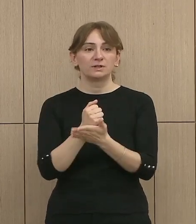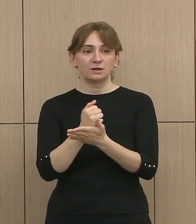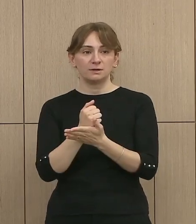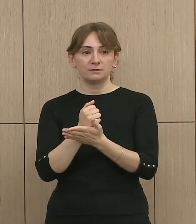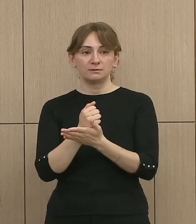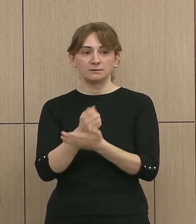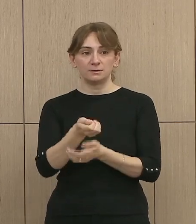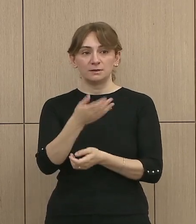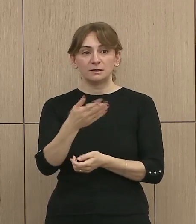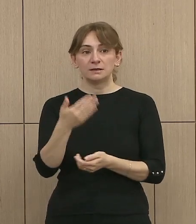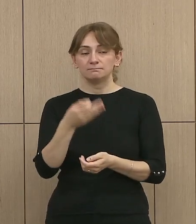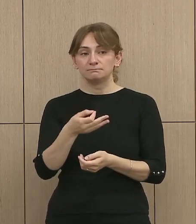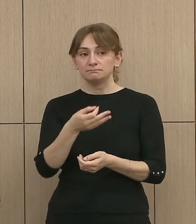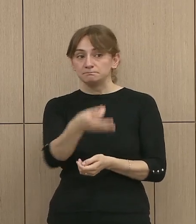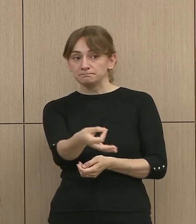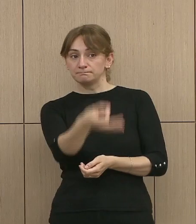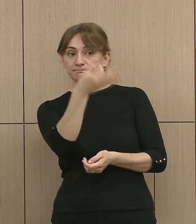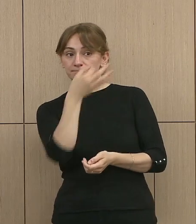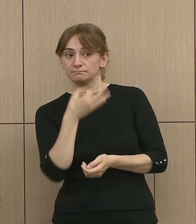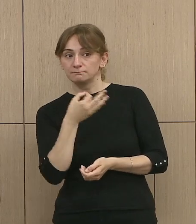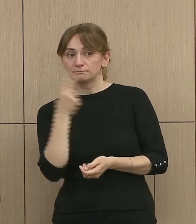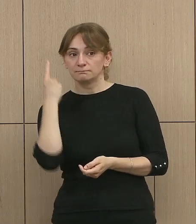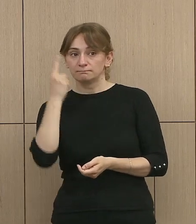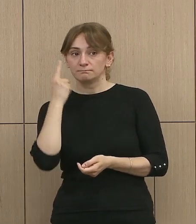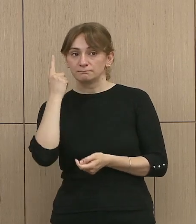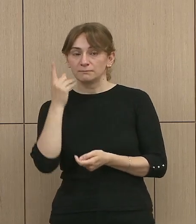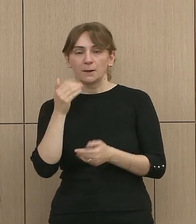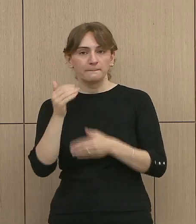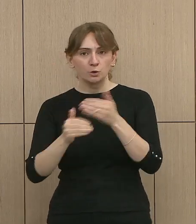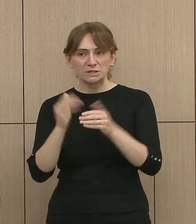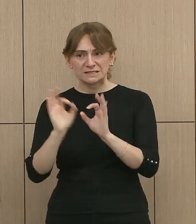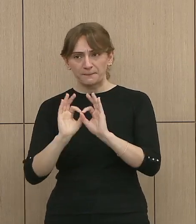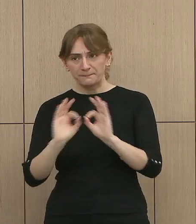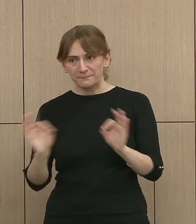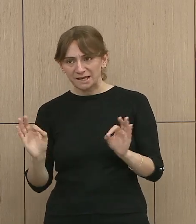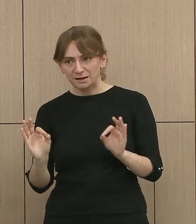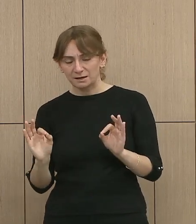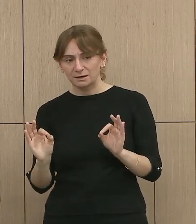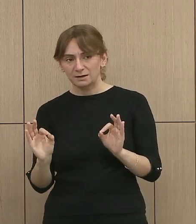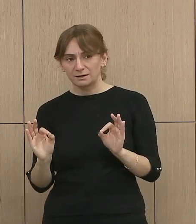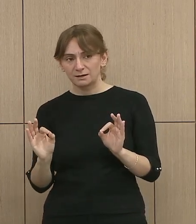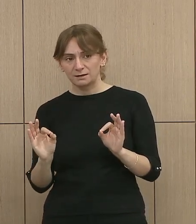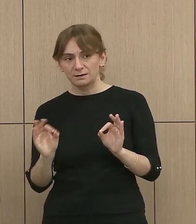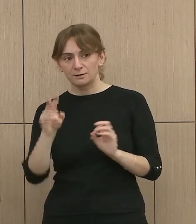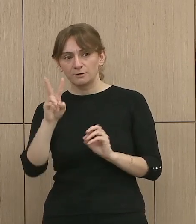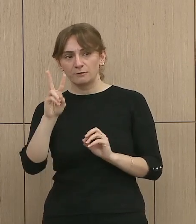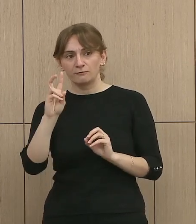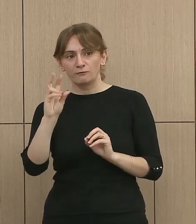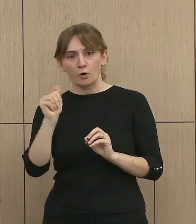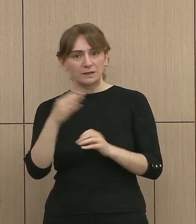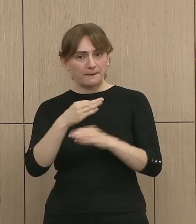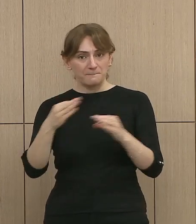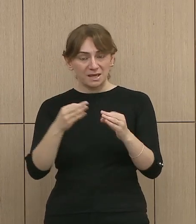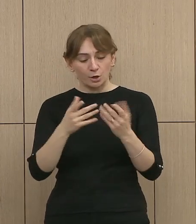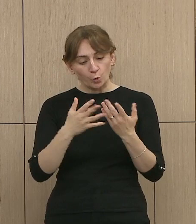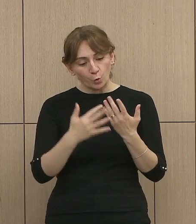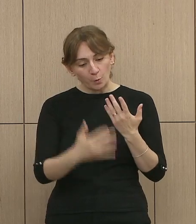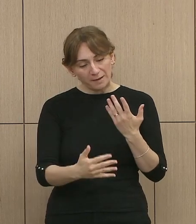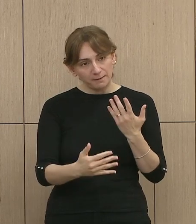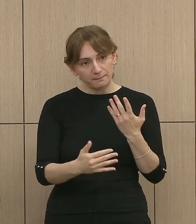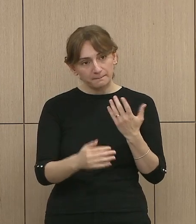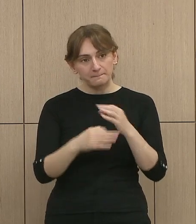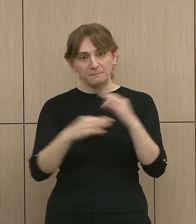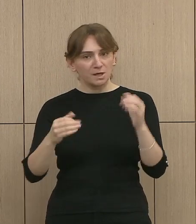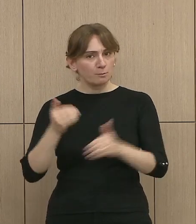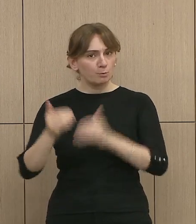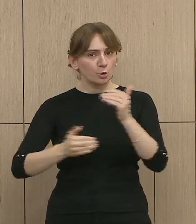Diritar, një kësësësie gjukon që ka esur procesi i zjedjeve, votimeve dhe numërimit të votave, duke qënë